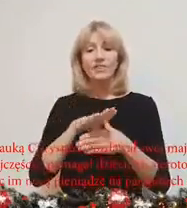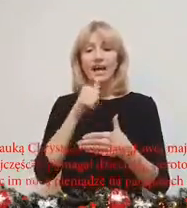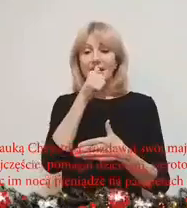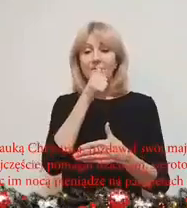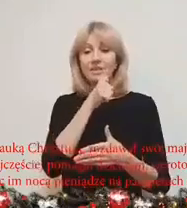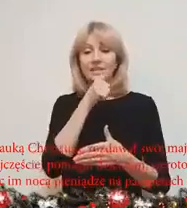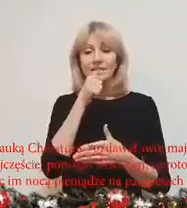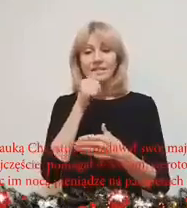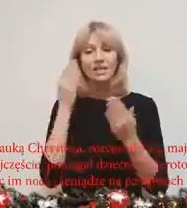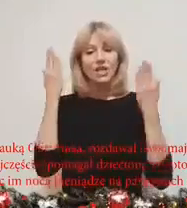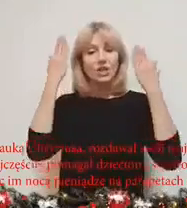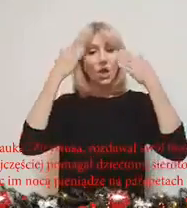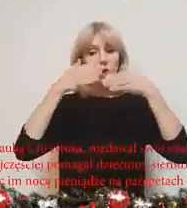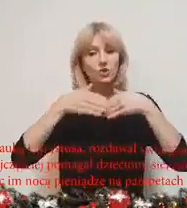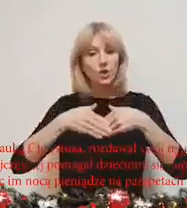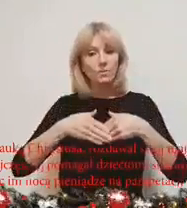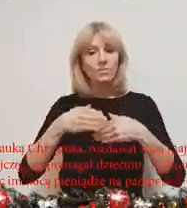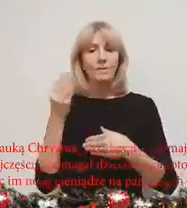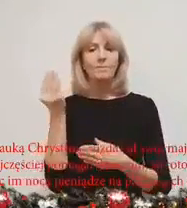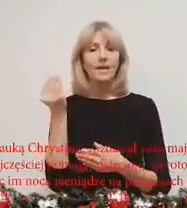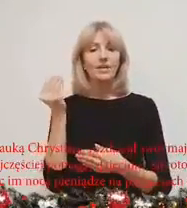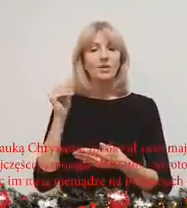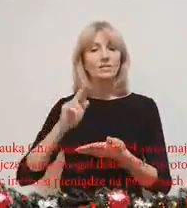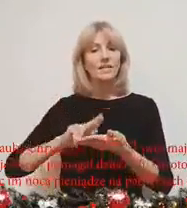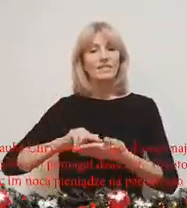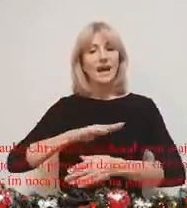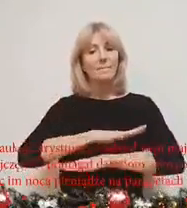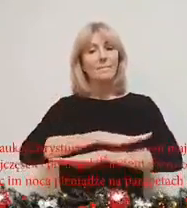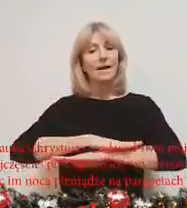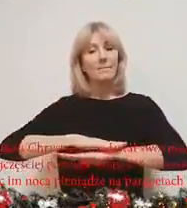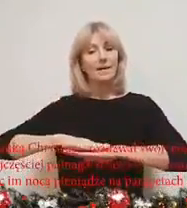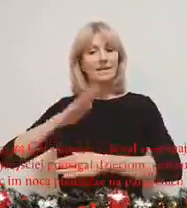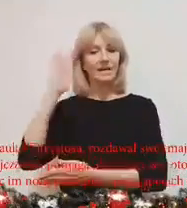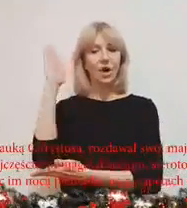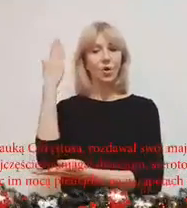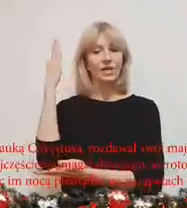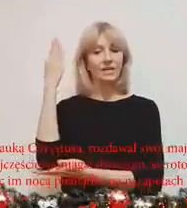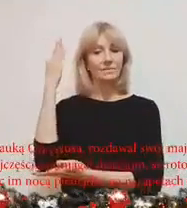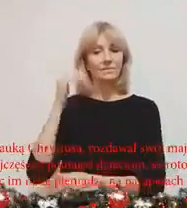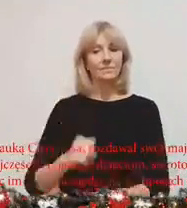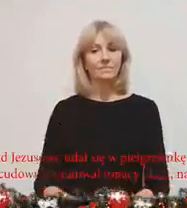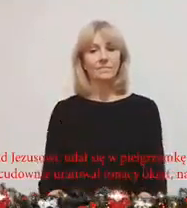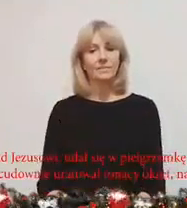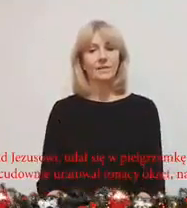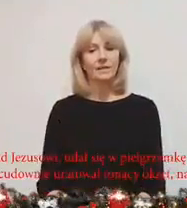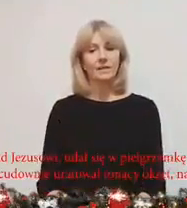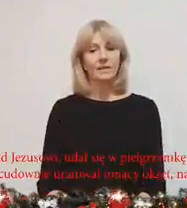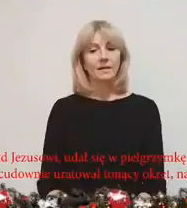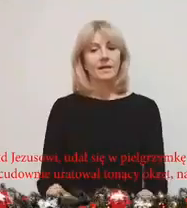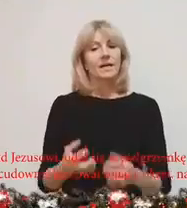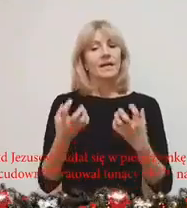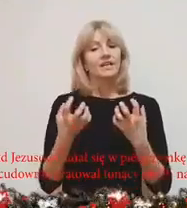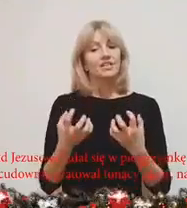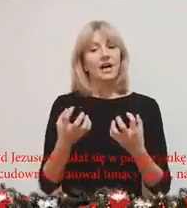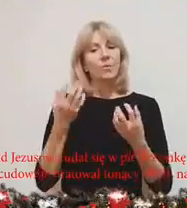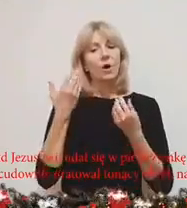tajemnicy nocą pieniądze na parapetach okien. Chciał